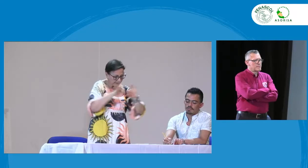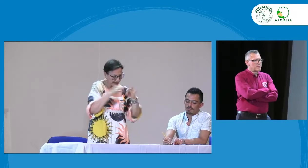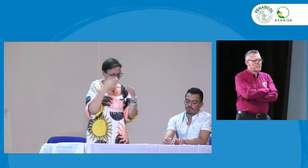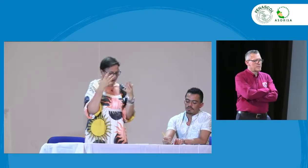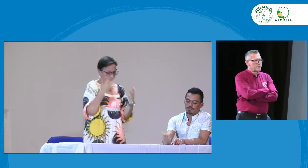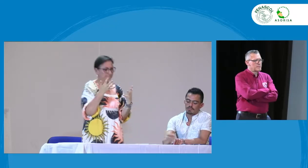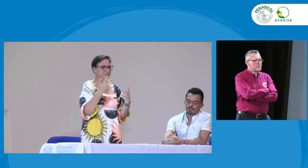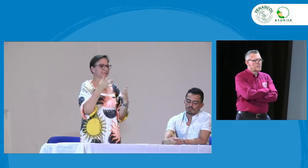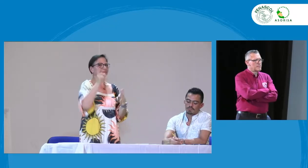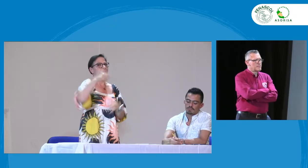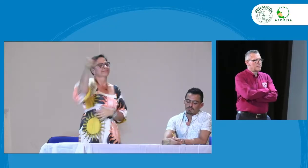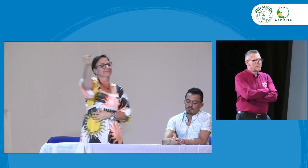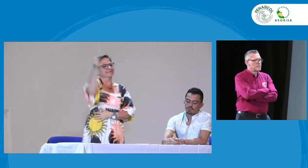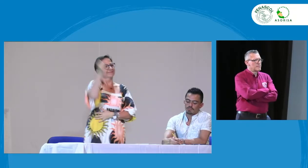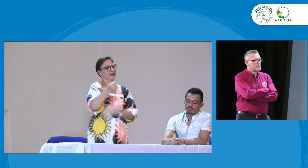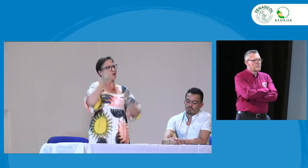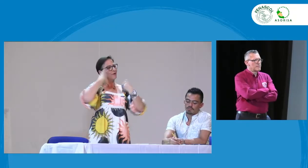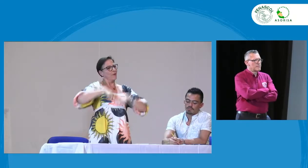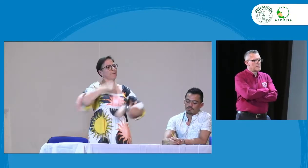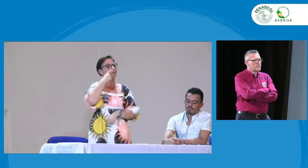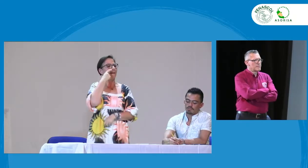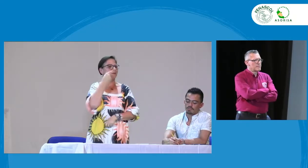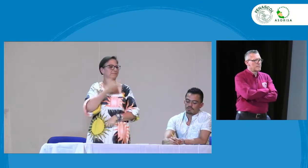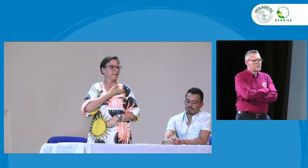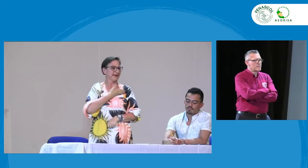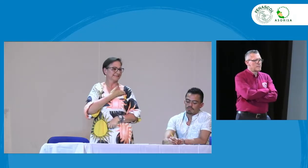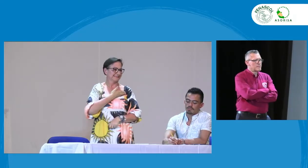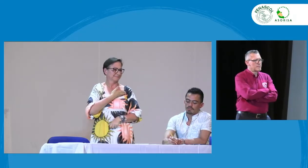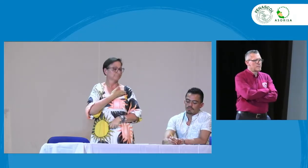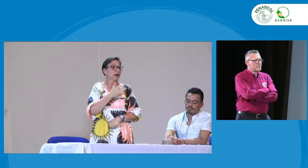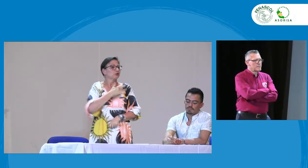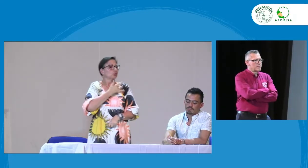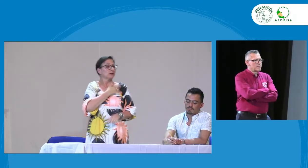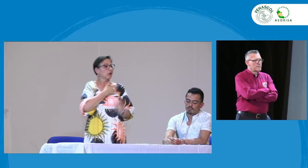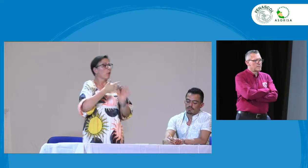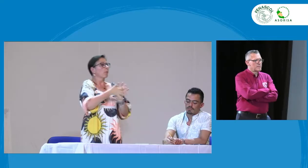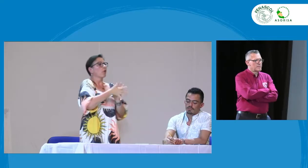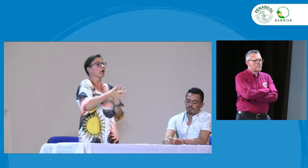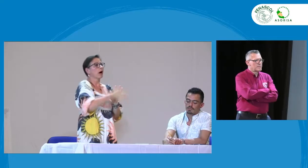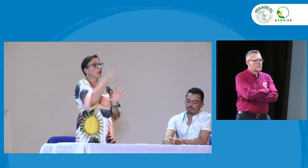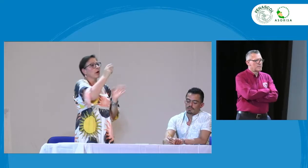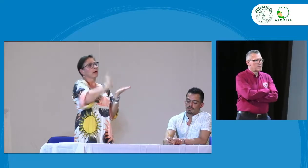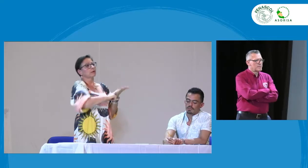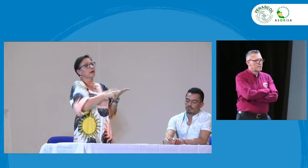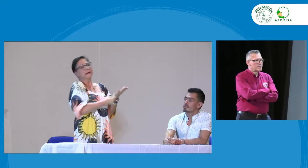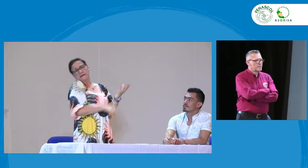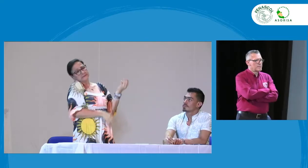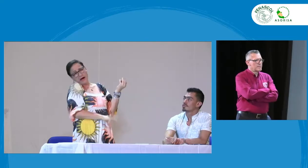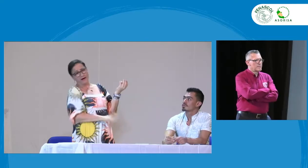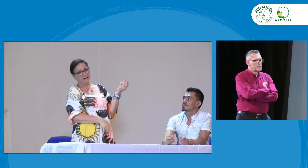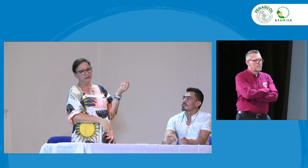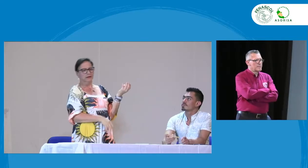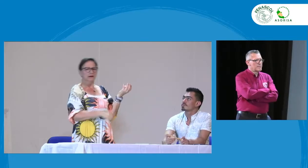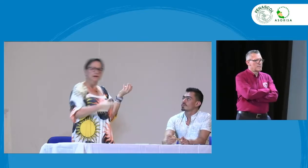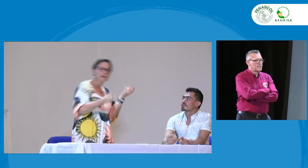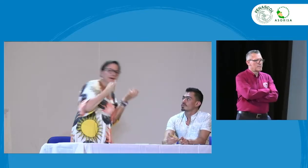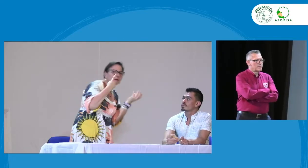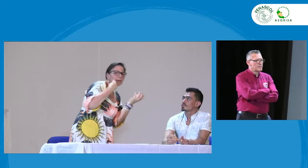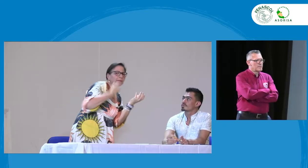el docente oyente deben trabajar de la mano y es importante también establecer el rol de otros actores que